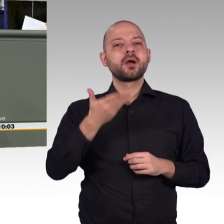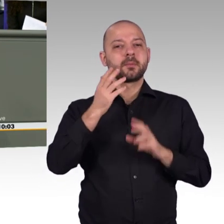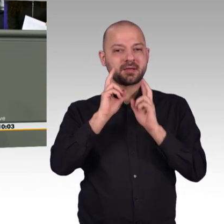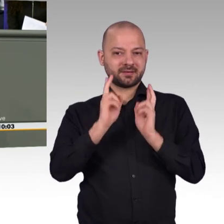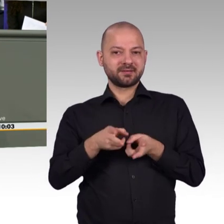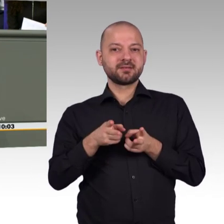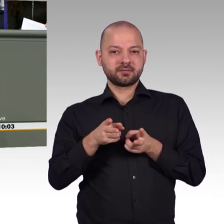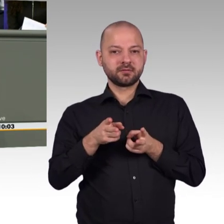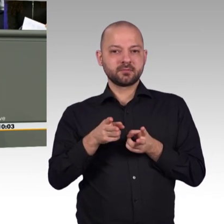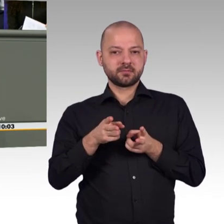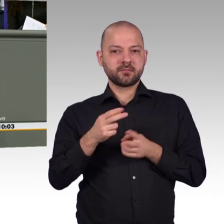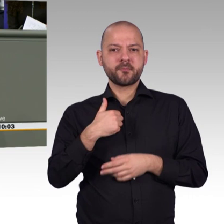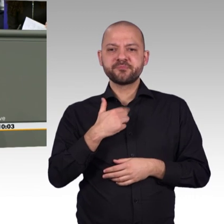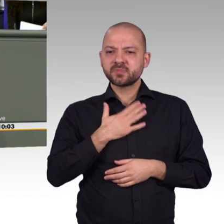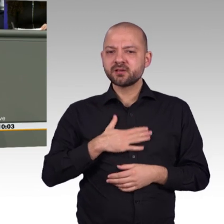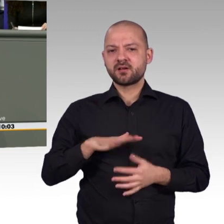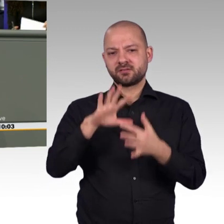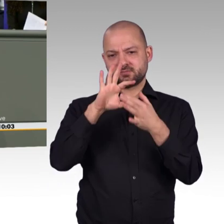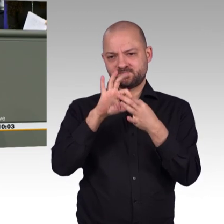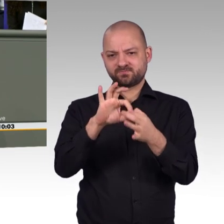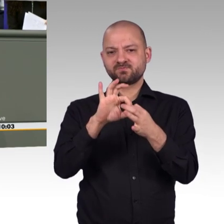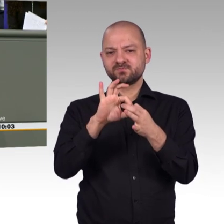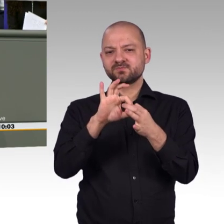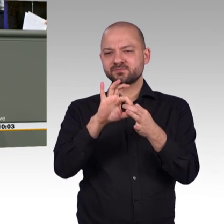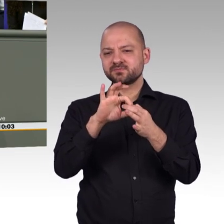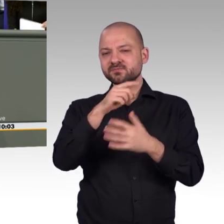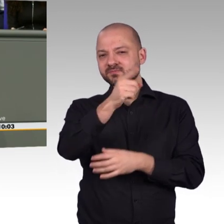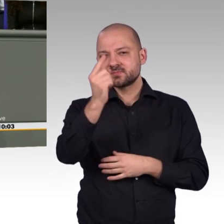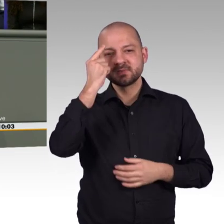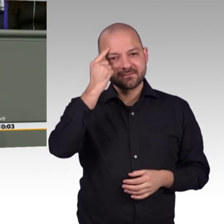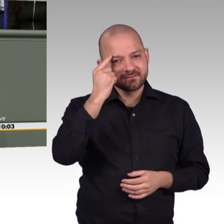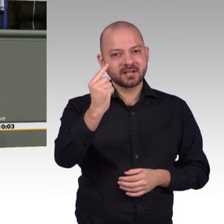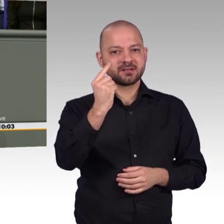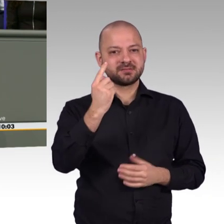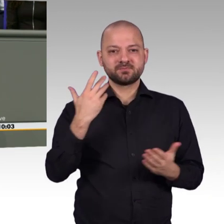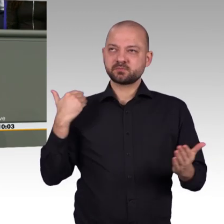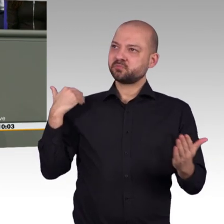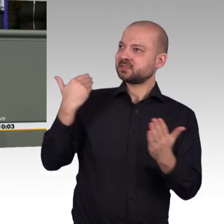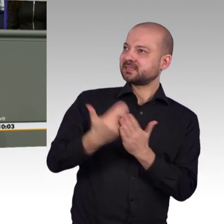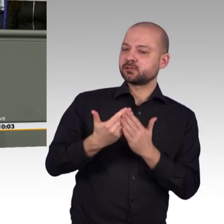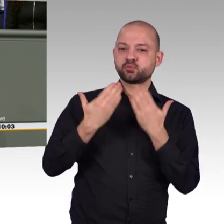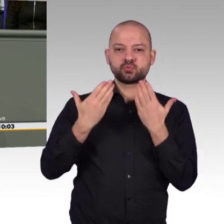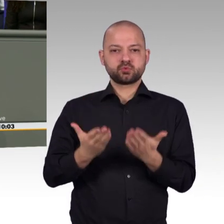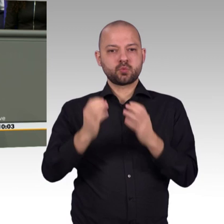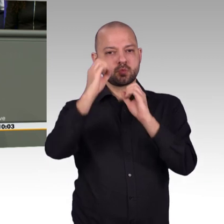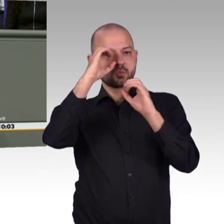Digitalpolitiker aller Fraktionen umfangreich deutlich gemacht, in den sozialen Netzwerken, auf verschiedenen Podien. Aber ich denke, wir müssen jetzt dahin